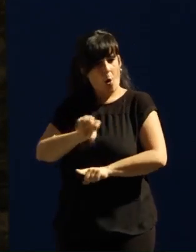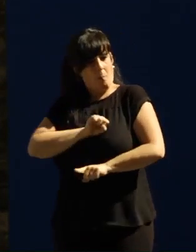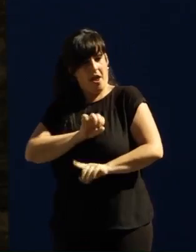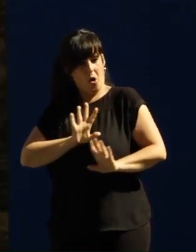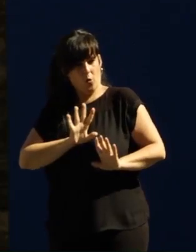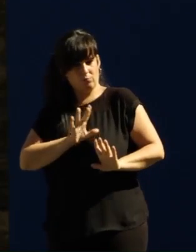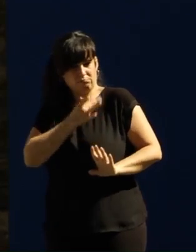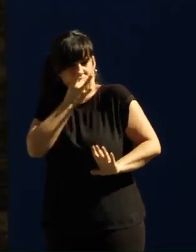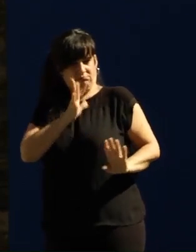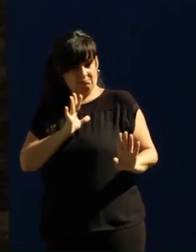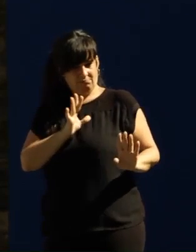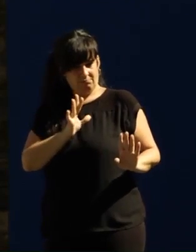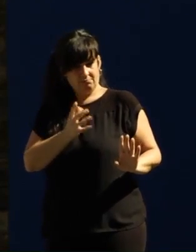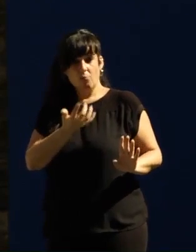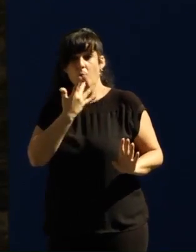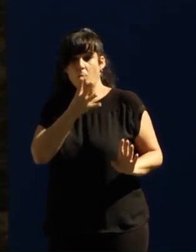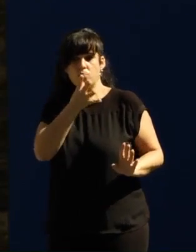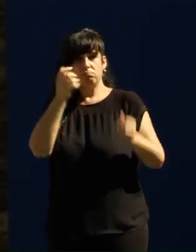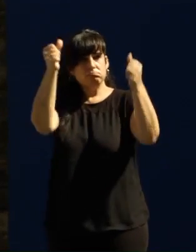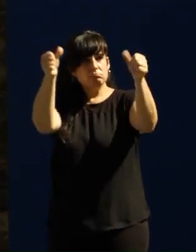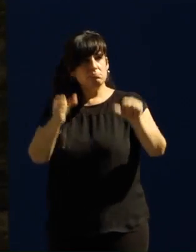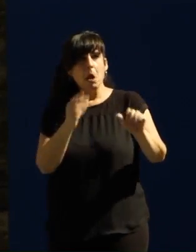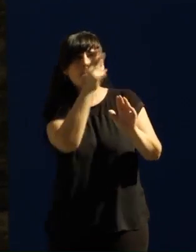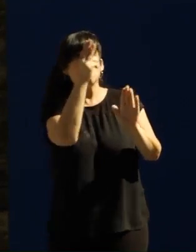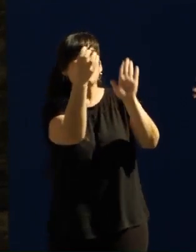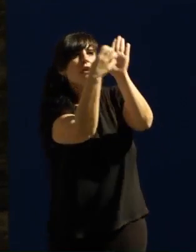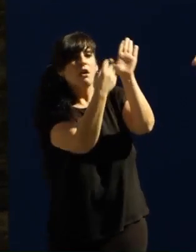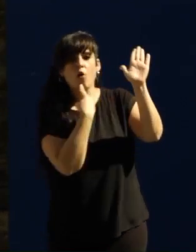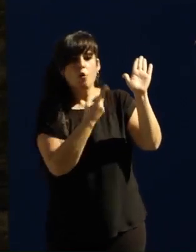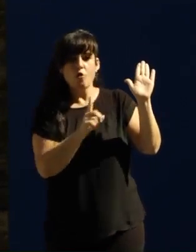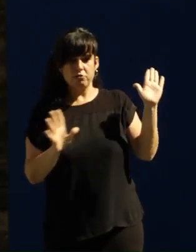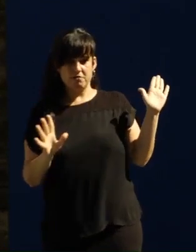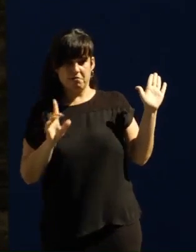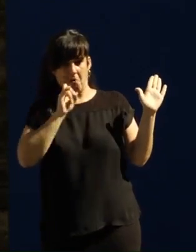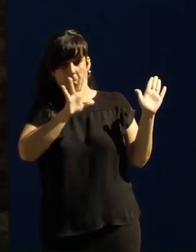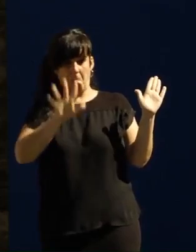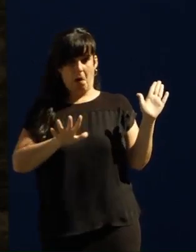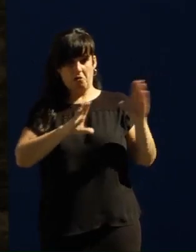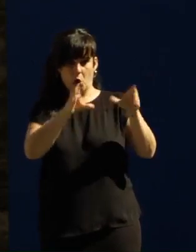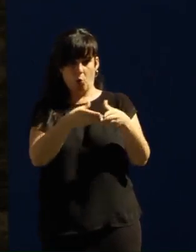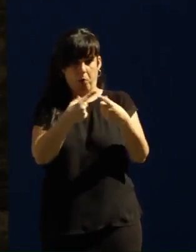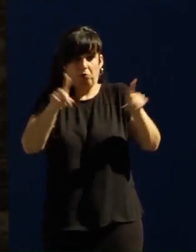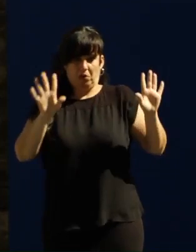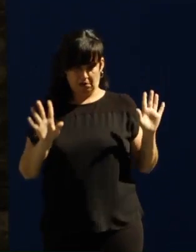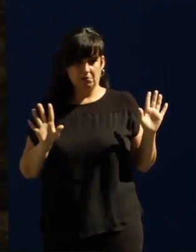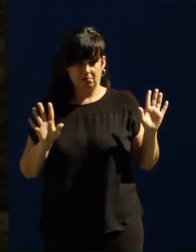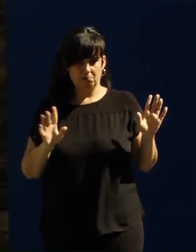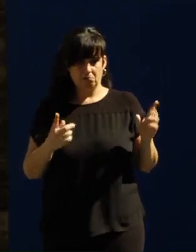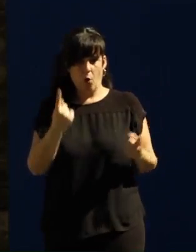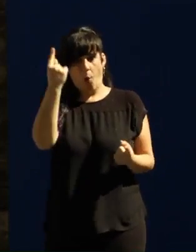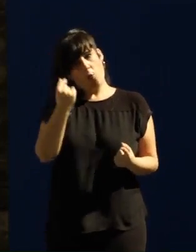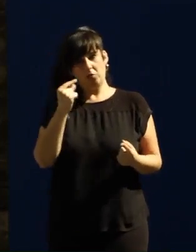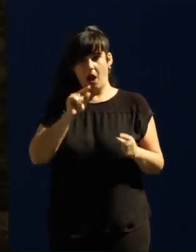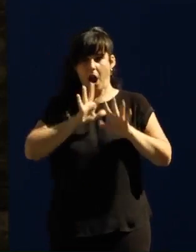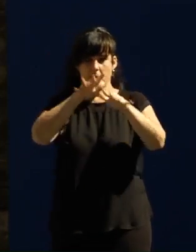No he visto las siglas del señor Feijóo en los carteles. Parece que se presente por una plataforma ciudadana, cualquier día se descuelga con un cartel de